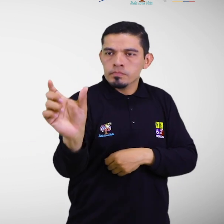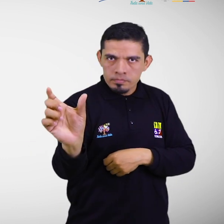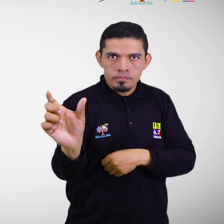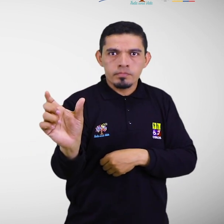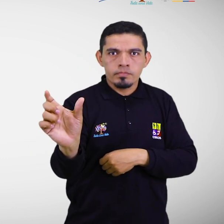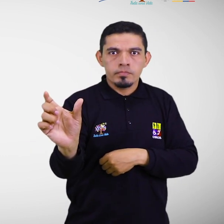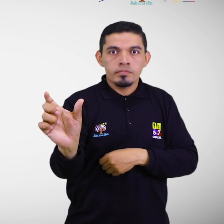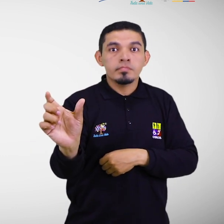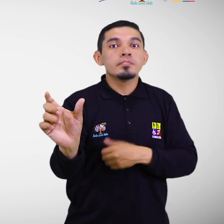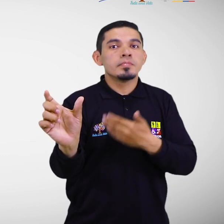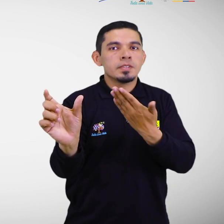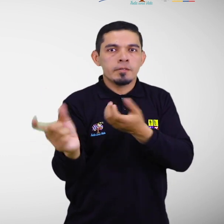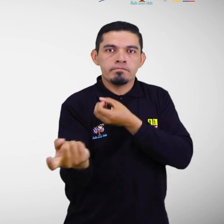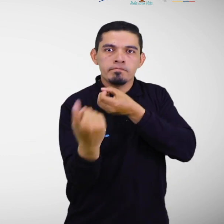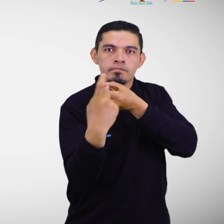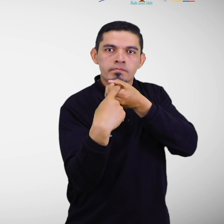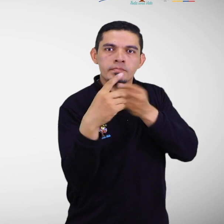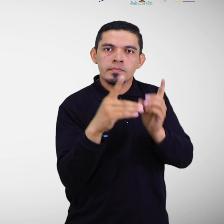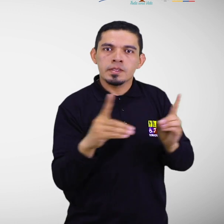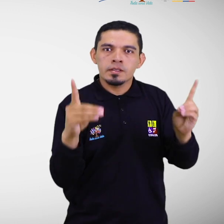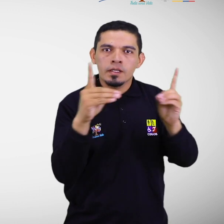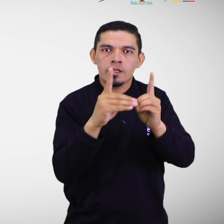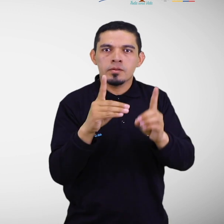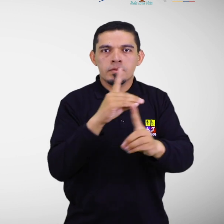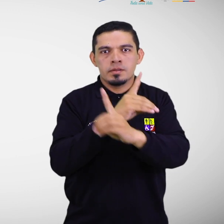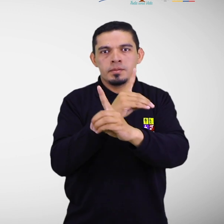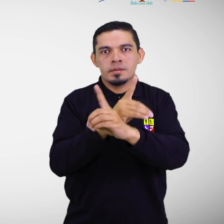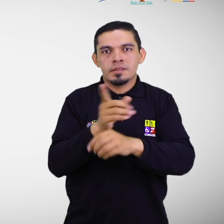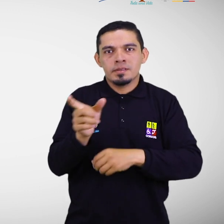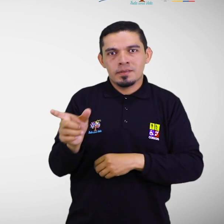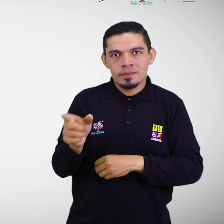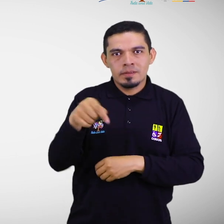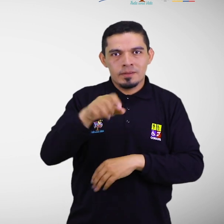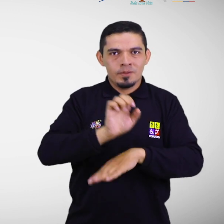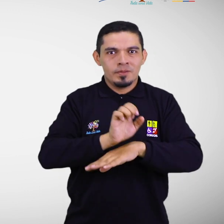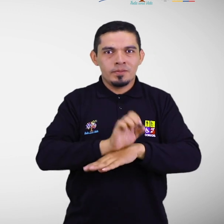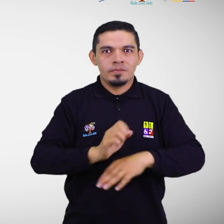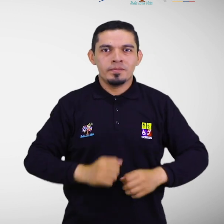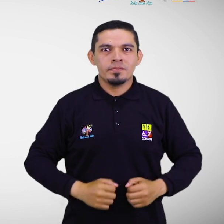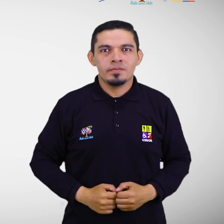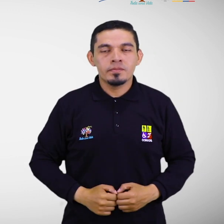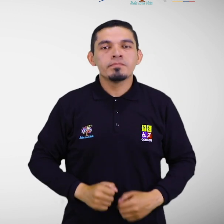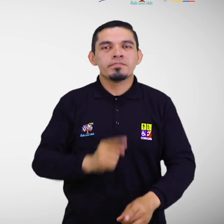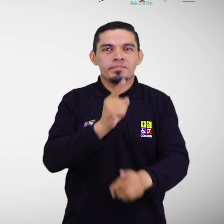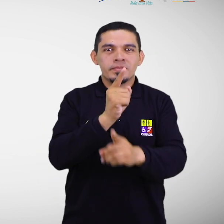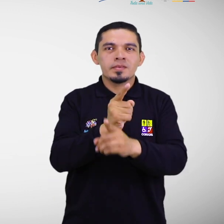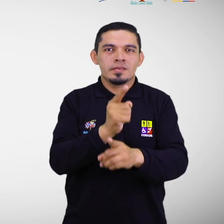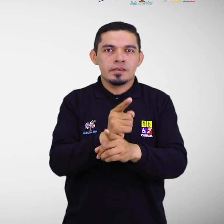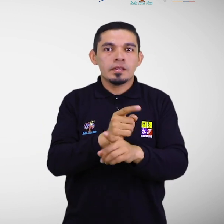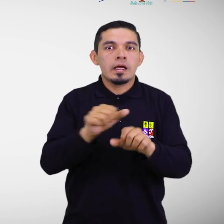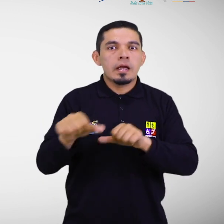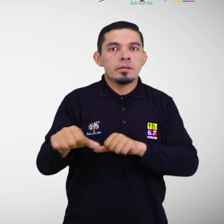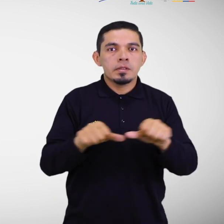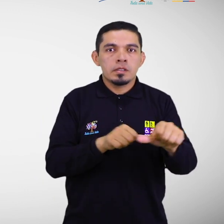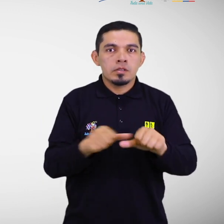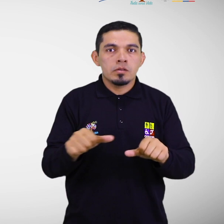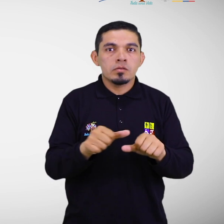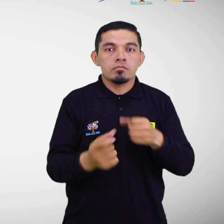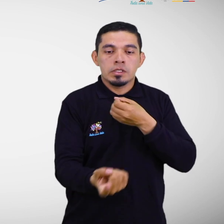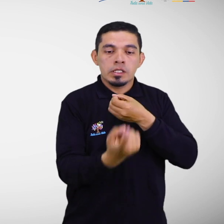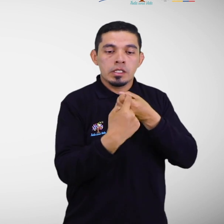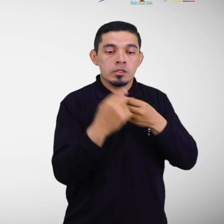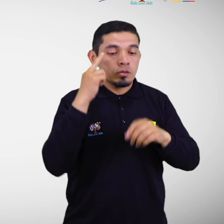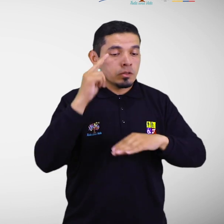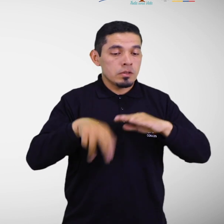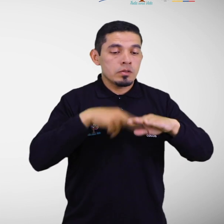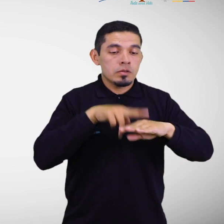acreditación y, registro de las personas con discapacidad en el Ecuador. Por tanto, administra el Registro Nacional de